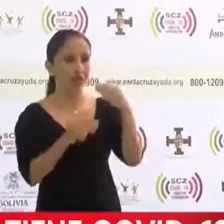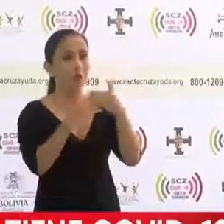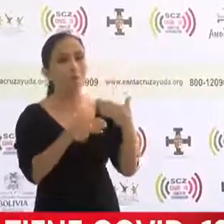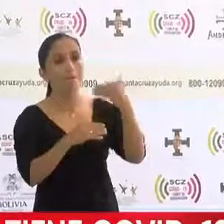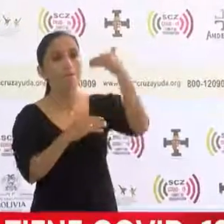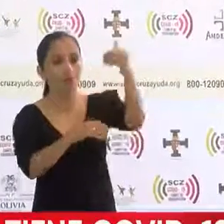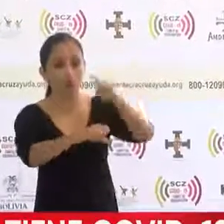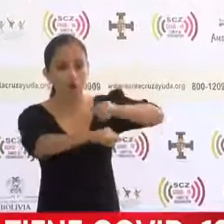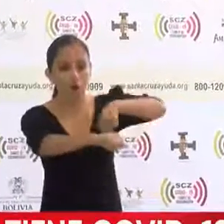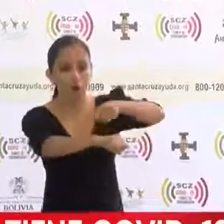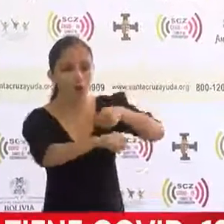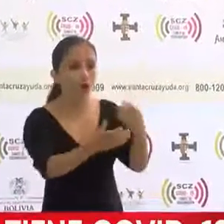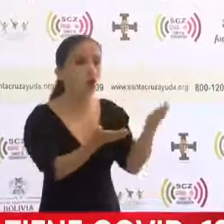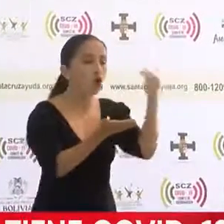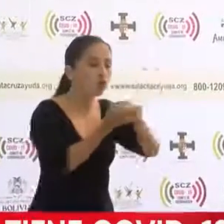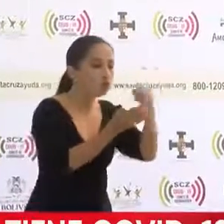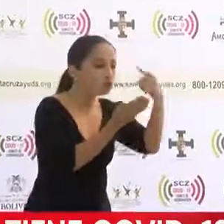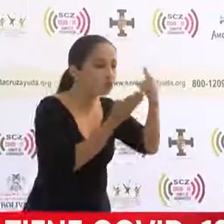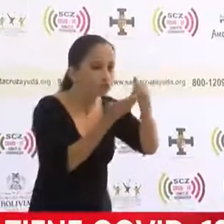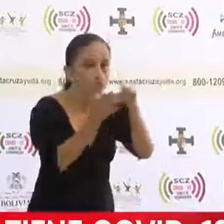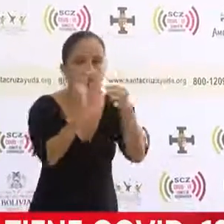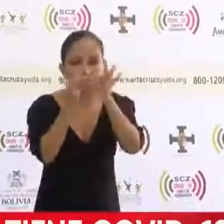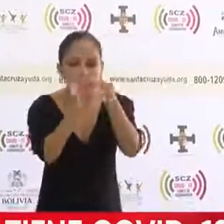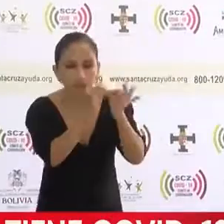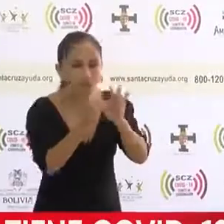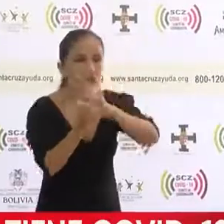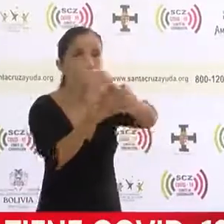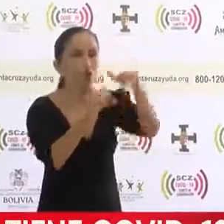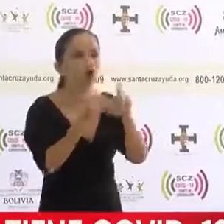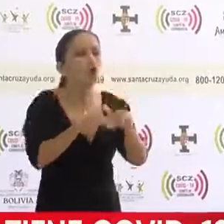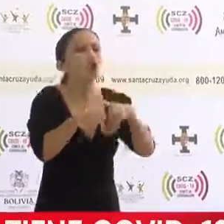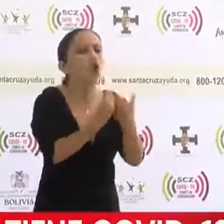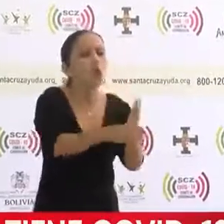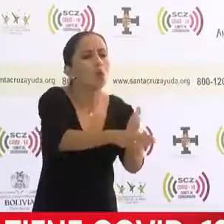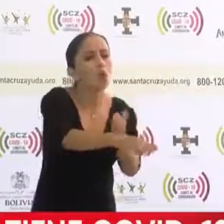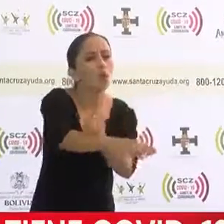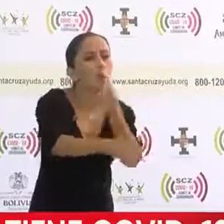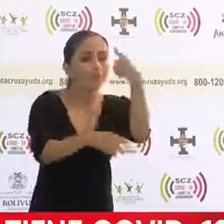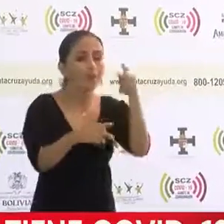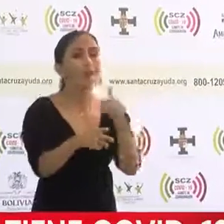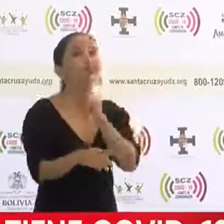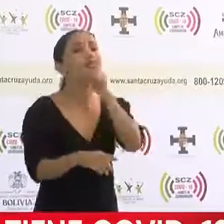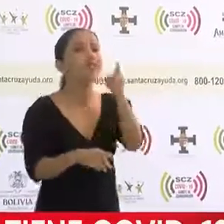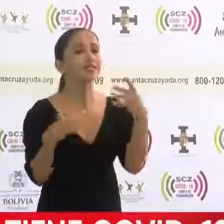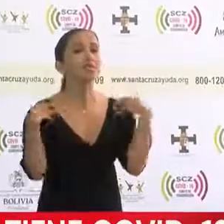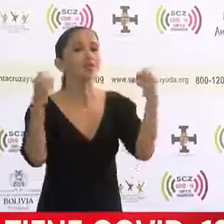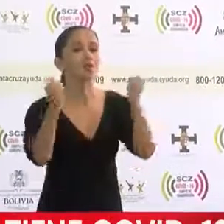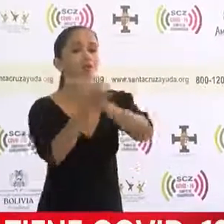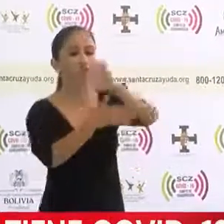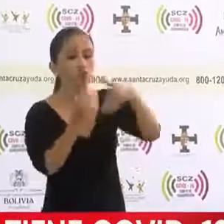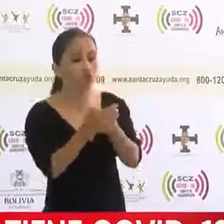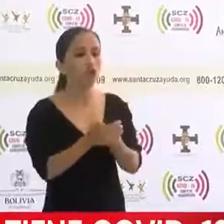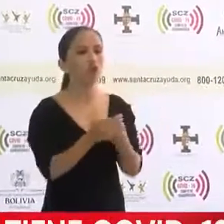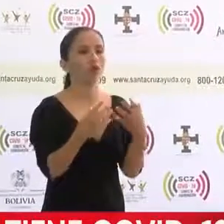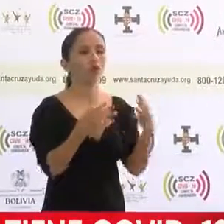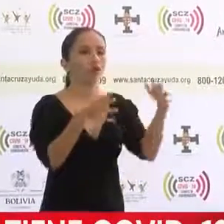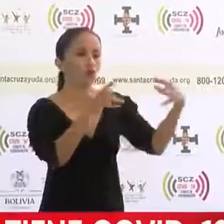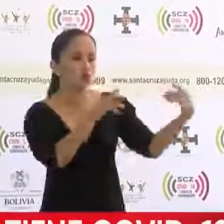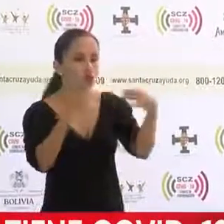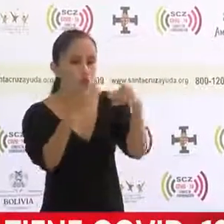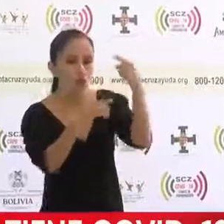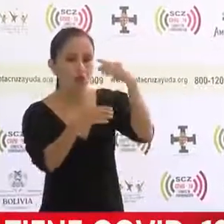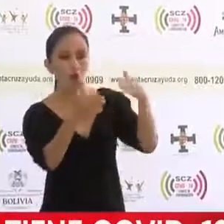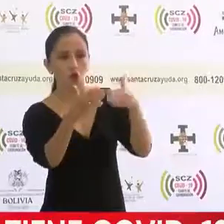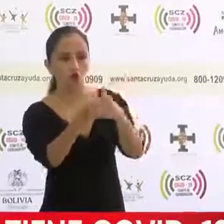En las próximas horas, se revisarán y ajustarán los protocolos del COET para asegurar la salud de todo lo que estamos luchando contra esta